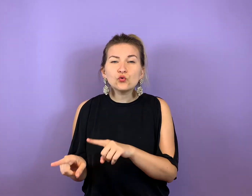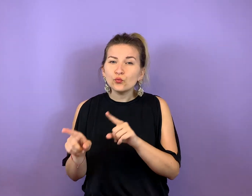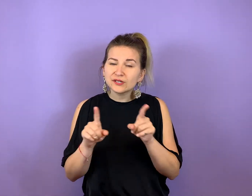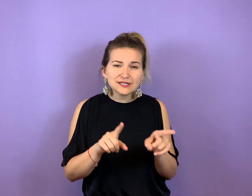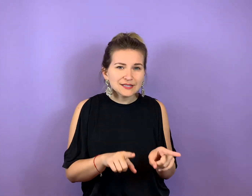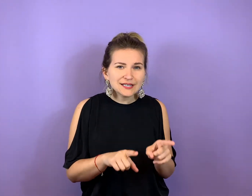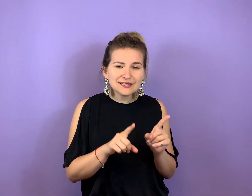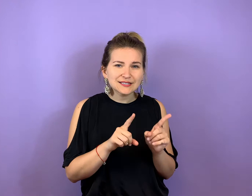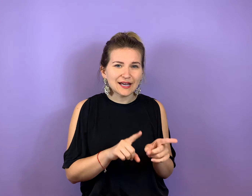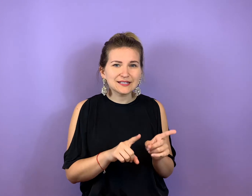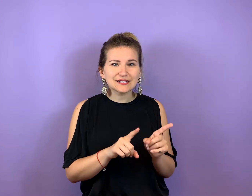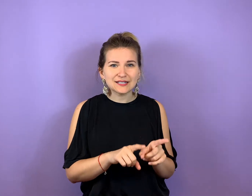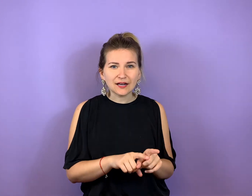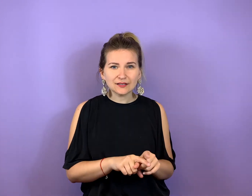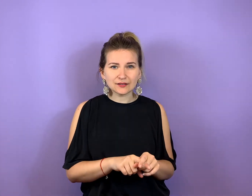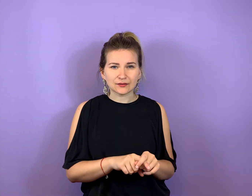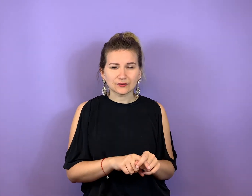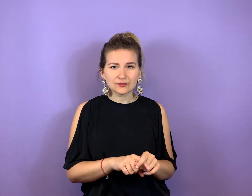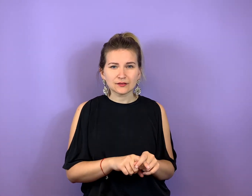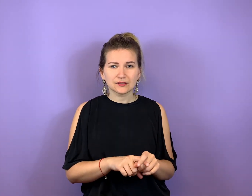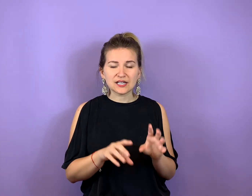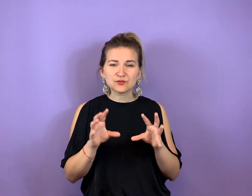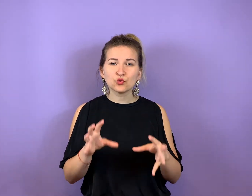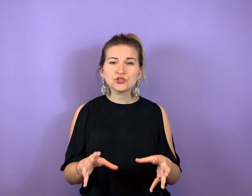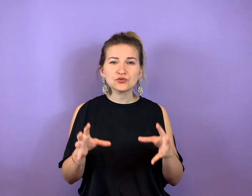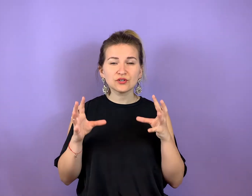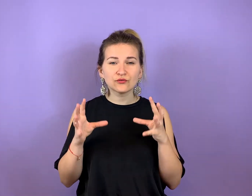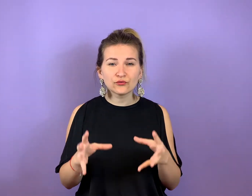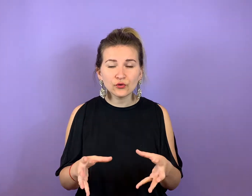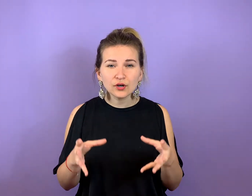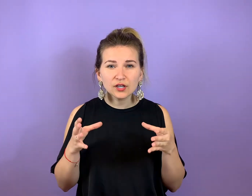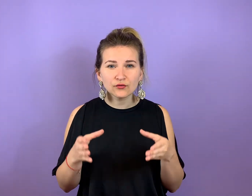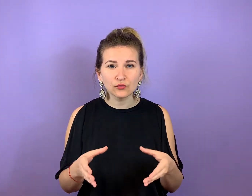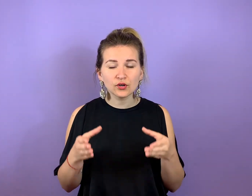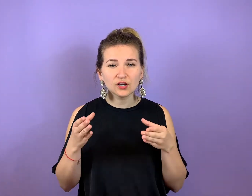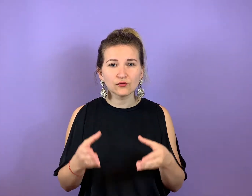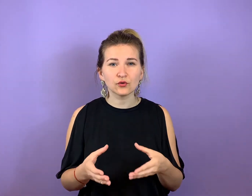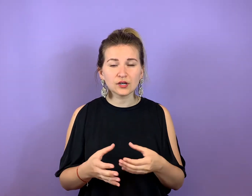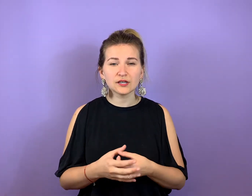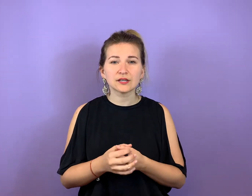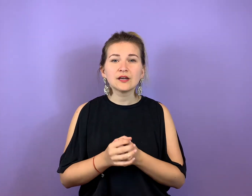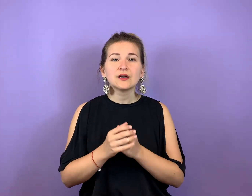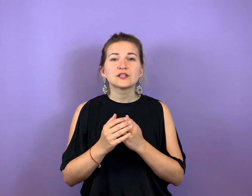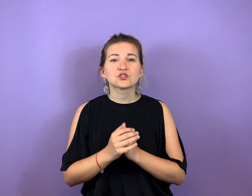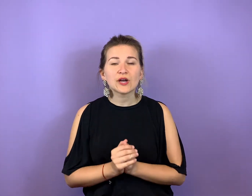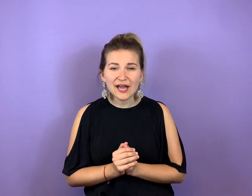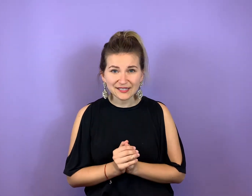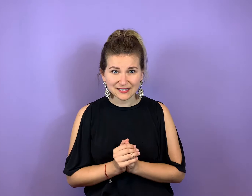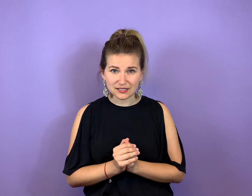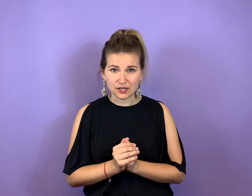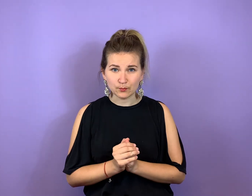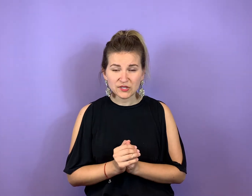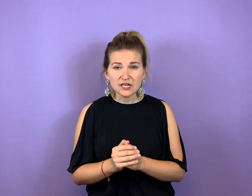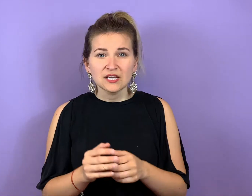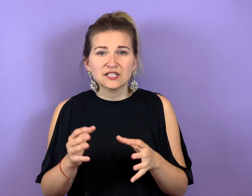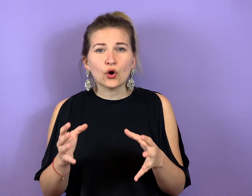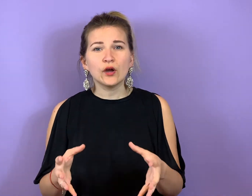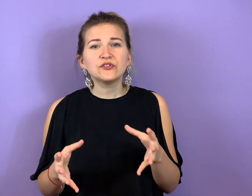bist nicht deine Gedanken. Das musst du dir wirklich, wirklich, wirklich zu Herzen nehmen. Denn häufig